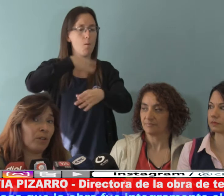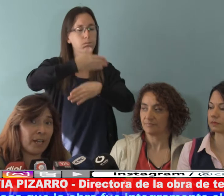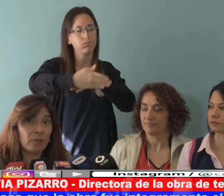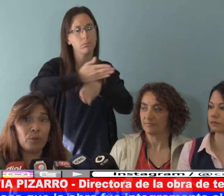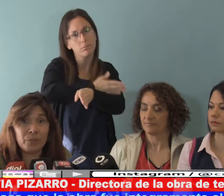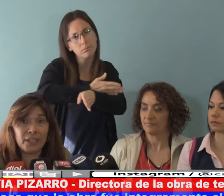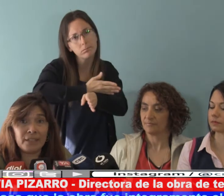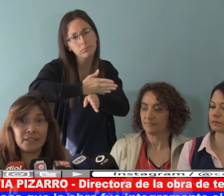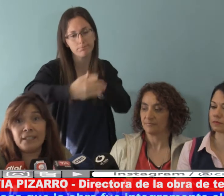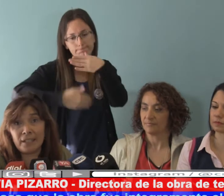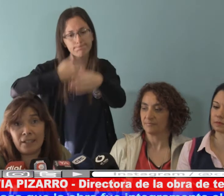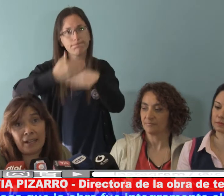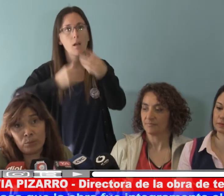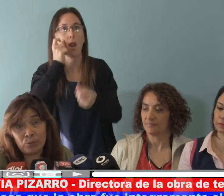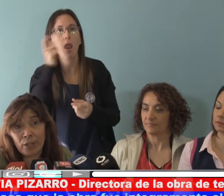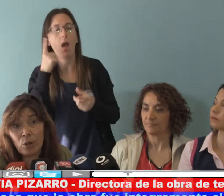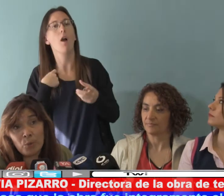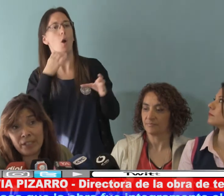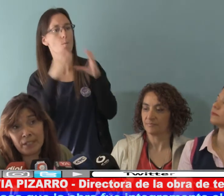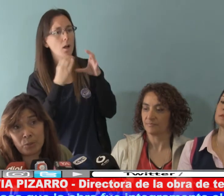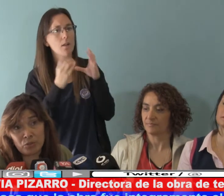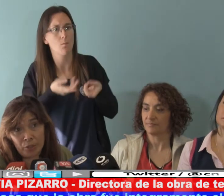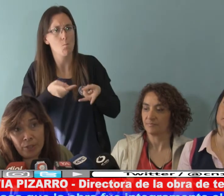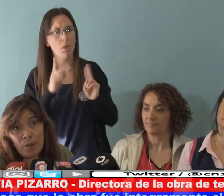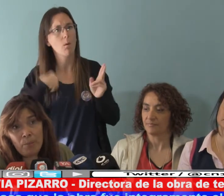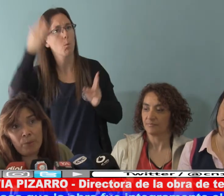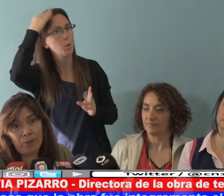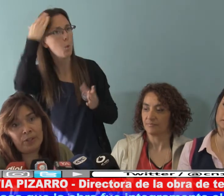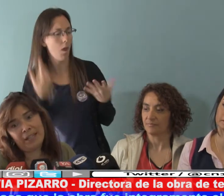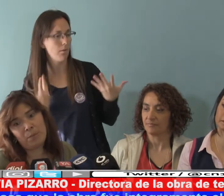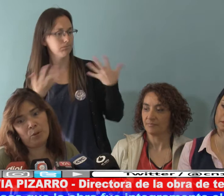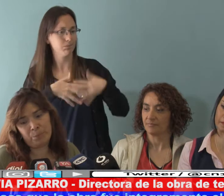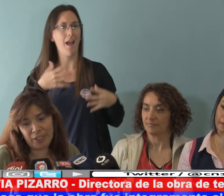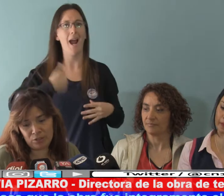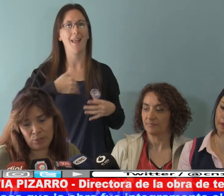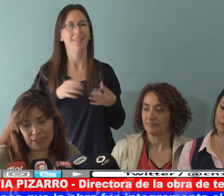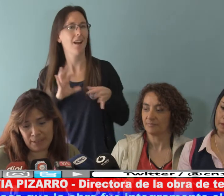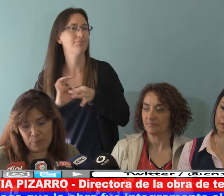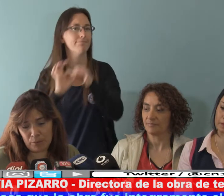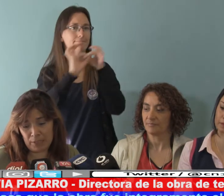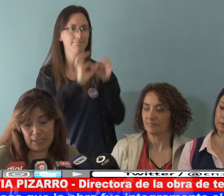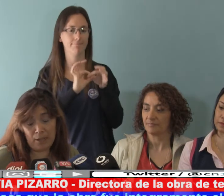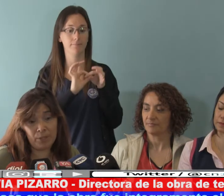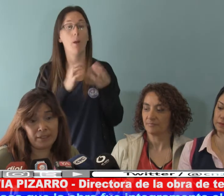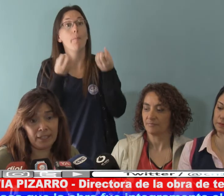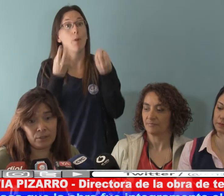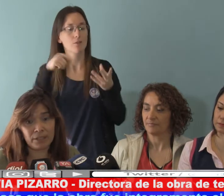lograron comunicarse y tener la cultura en común que tenemos hoy. Bueno, queremos, por eso lo hacemos, la obra de teatro está